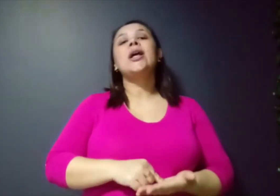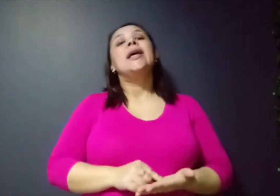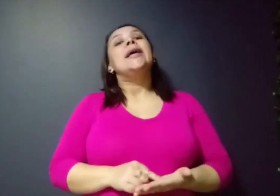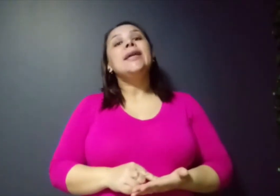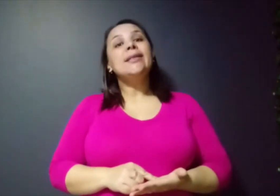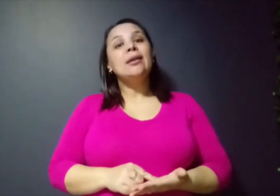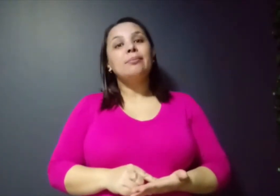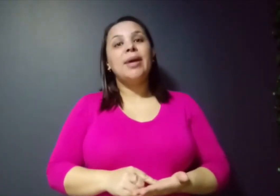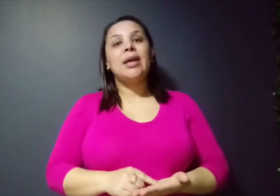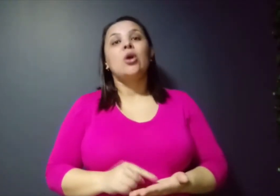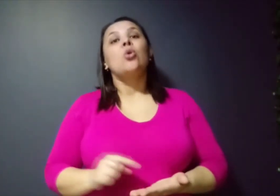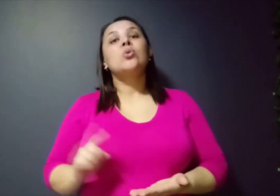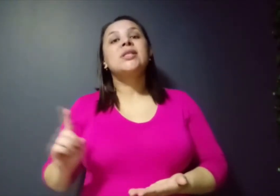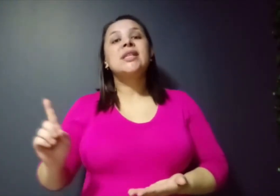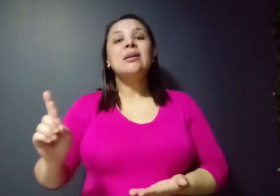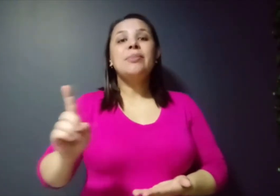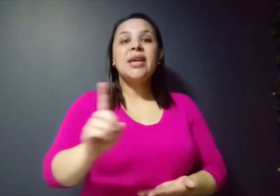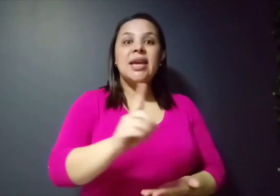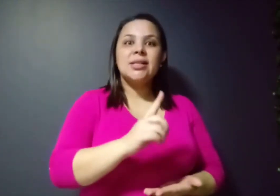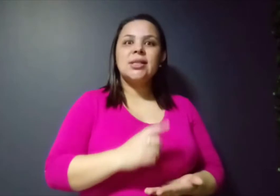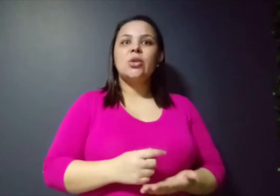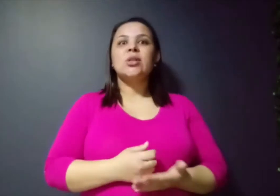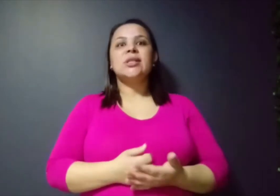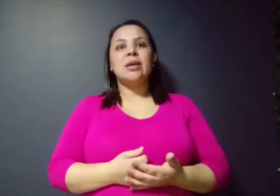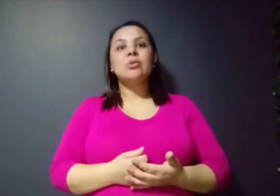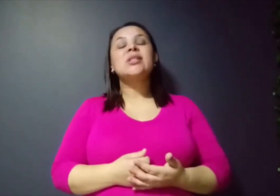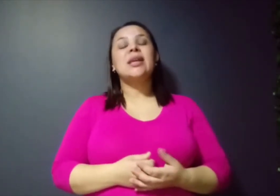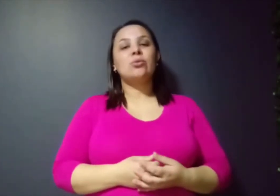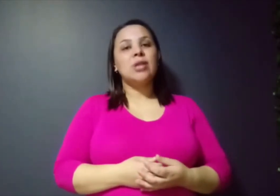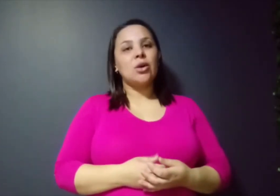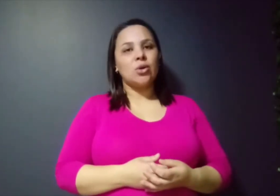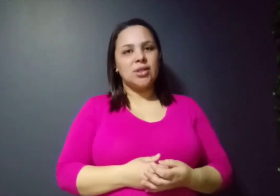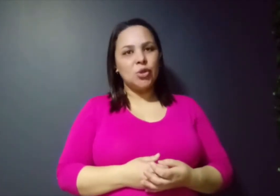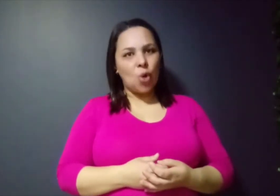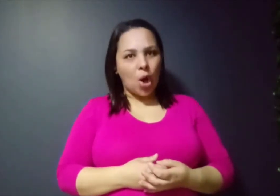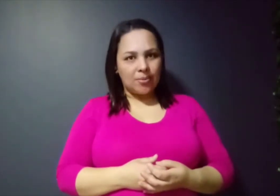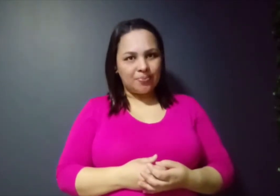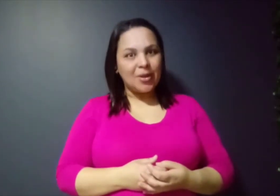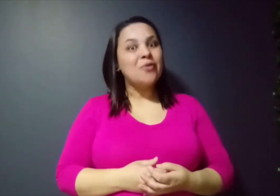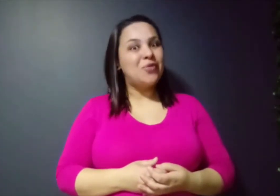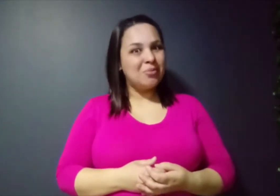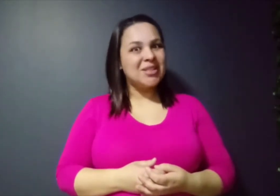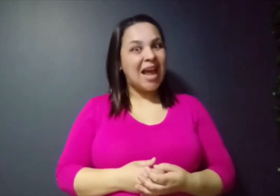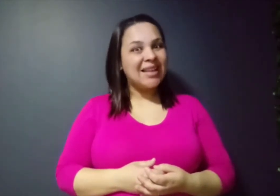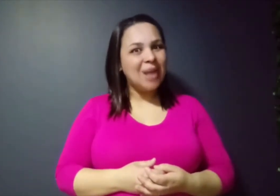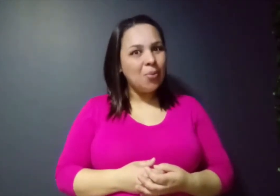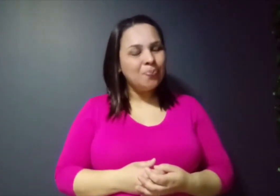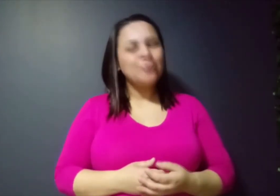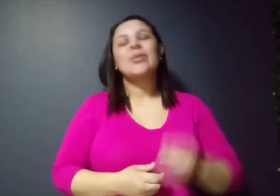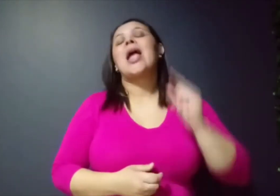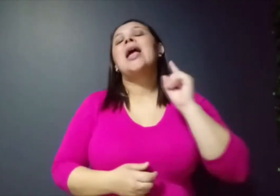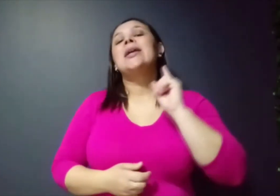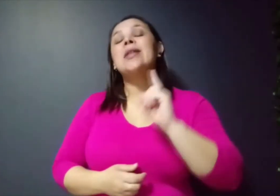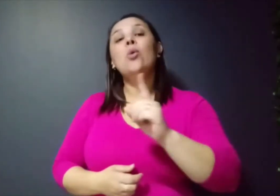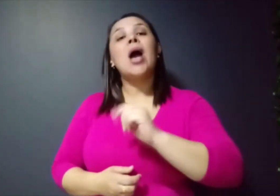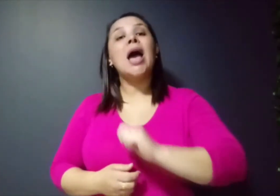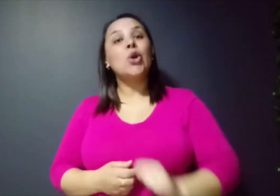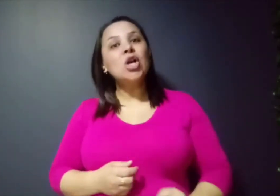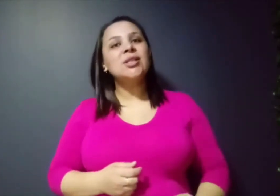e também os ambientes que nós temos dentro da nossa escola. Vamos lá então? Então a nossa